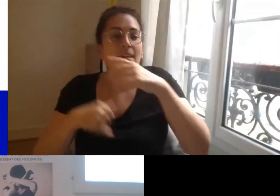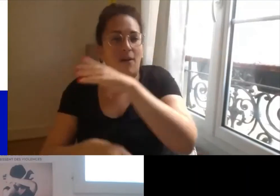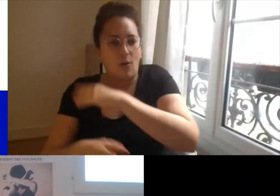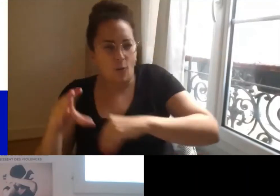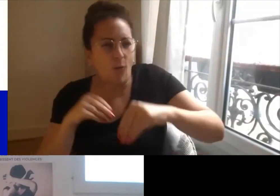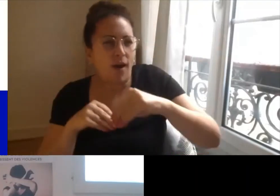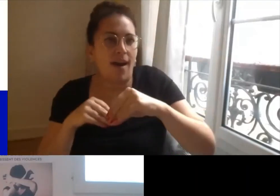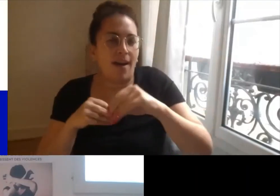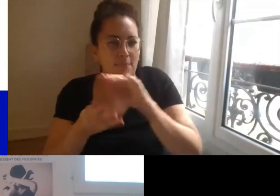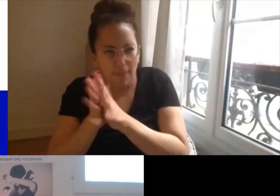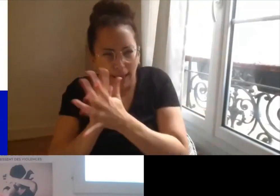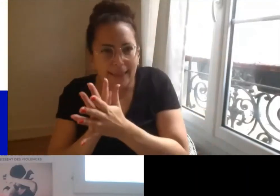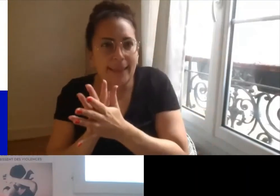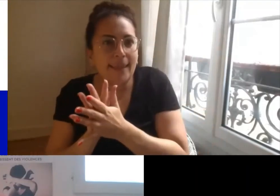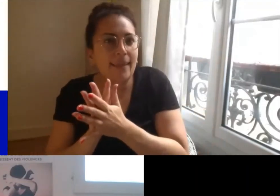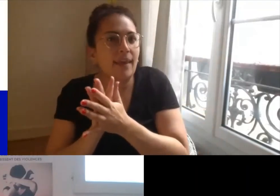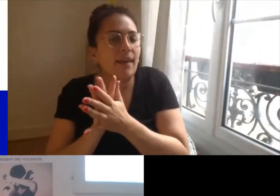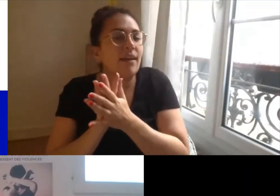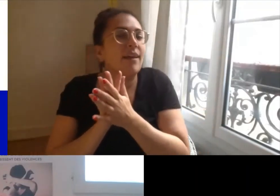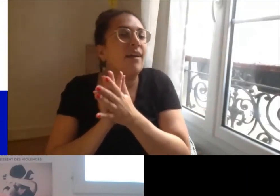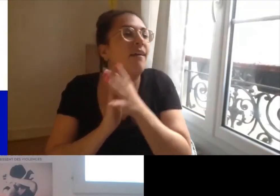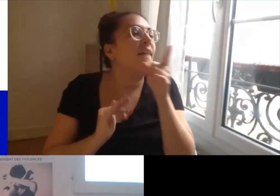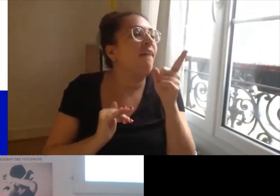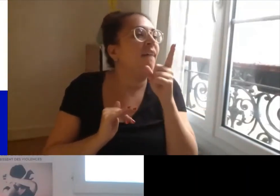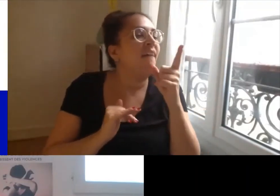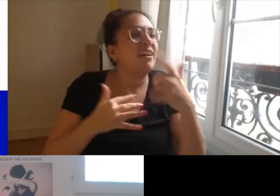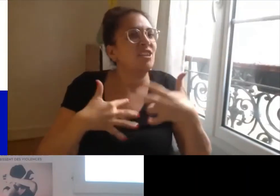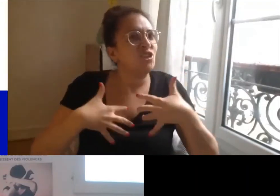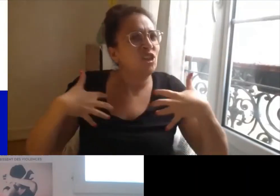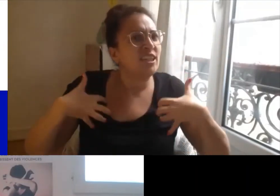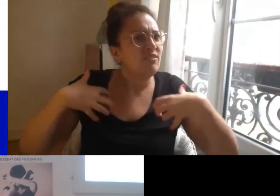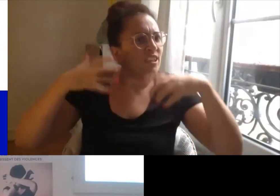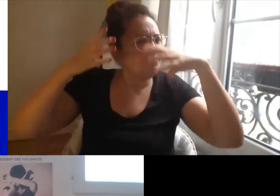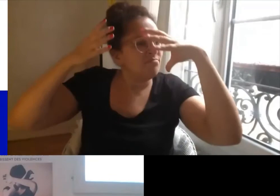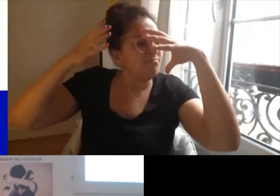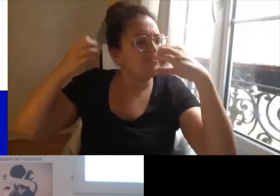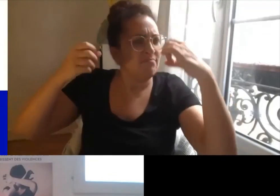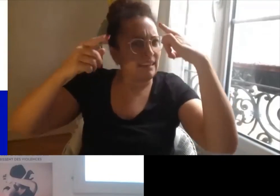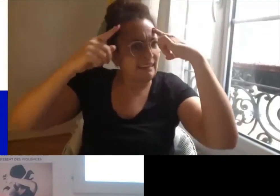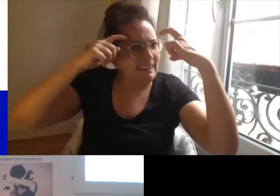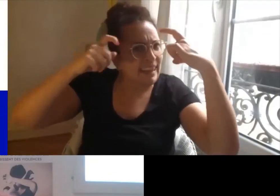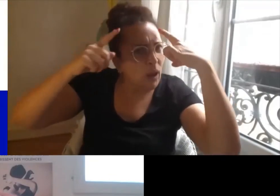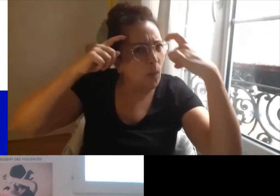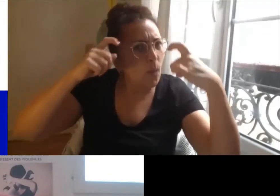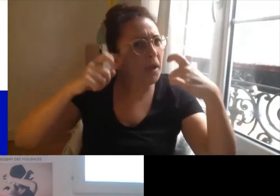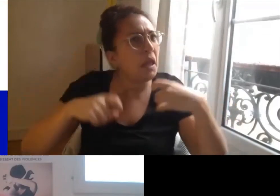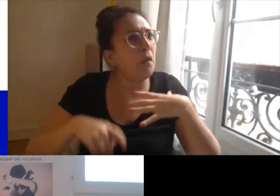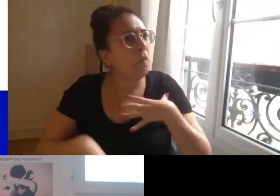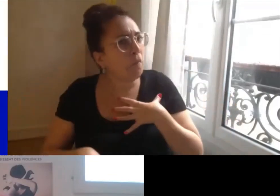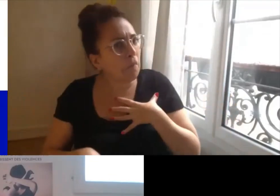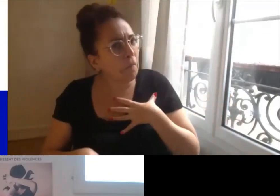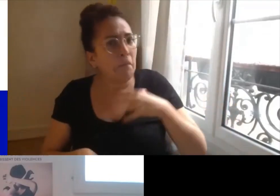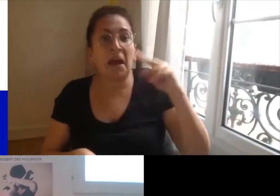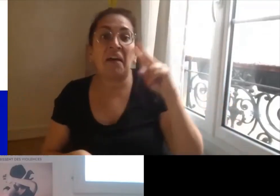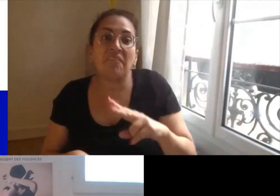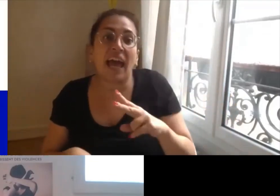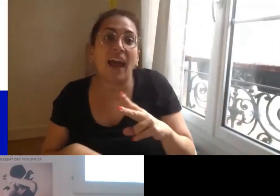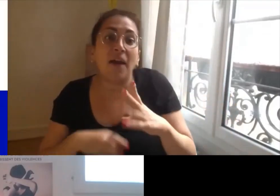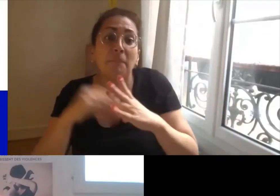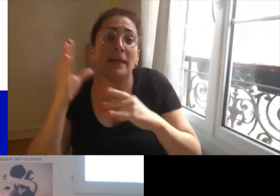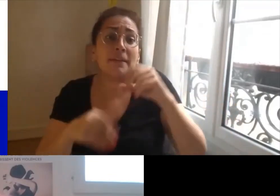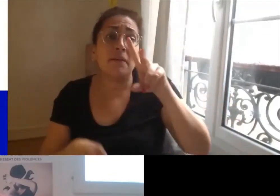nous apporte la rigueur scientifique et académique que nous n'avons certainement pas parce que nous ne pas des sociologues au départ